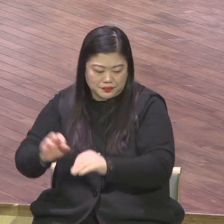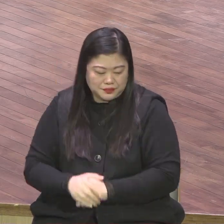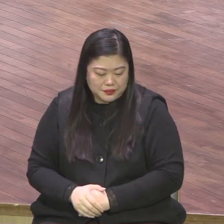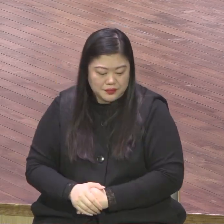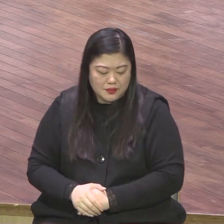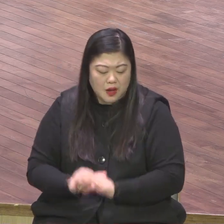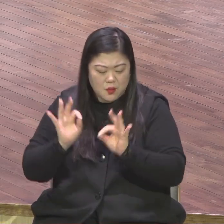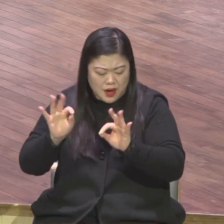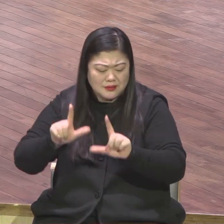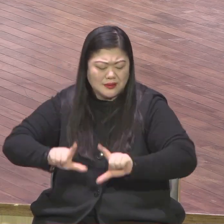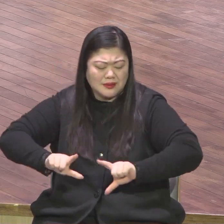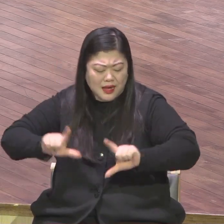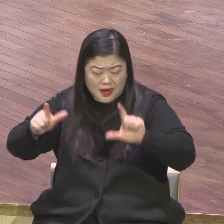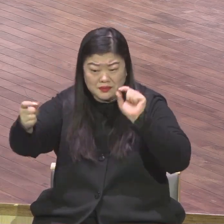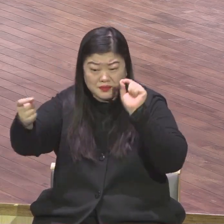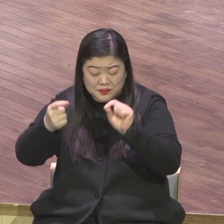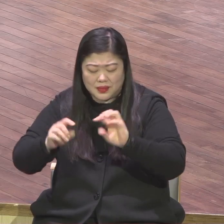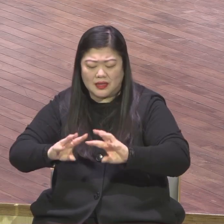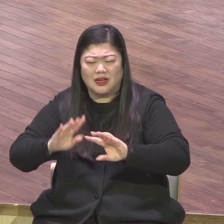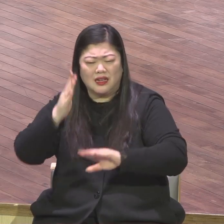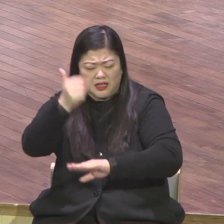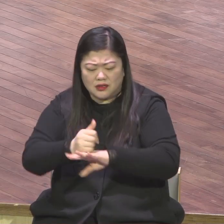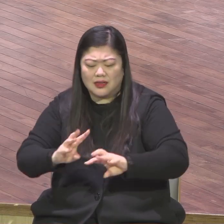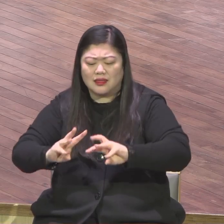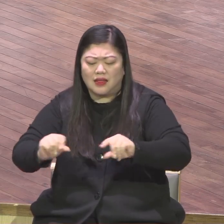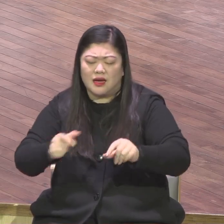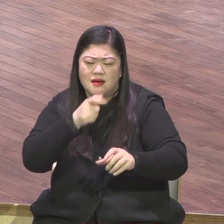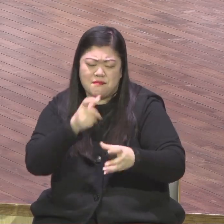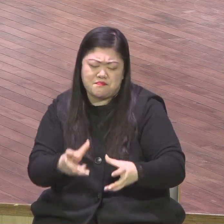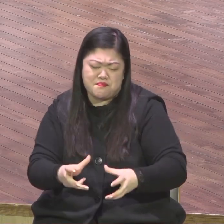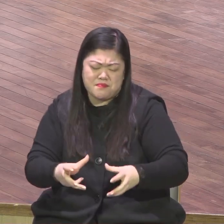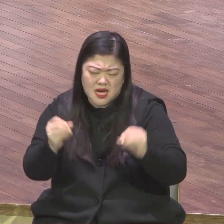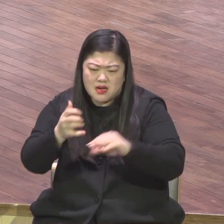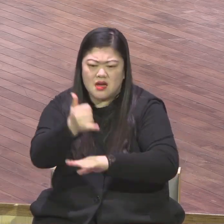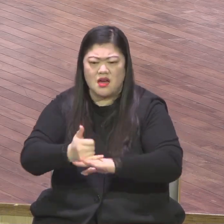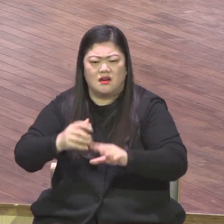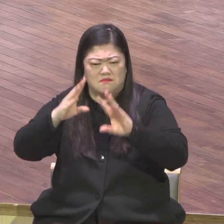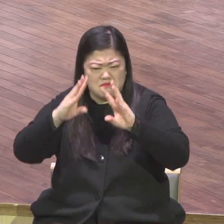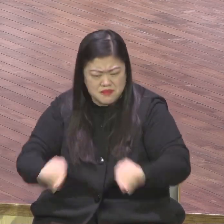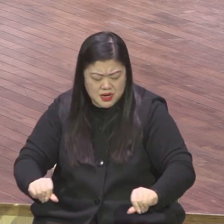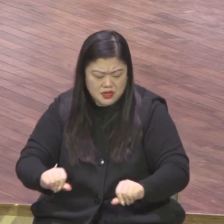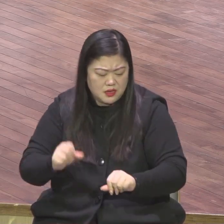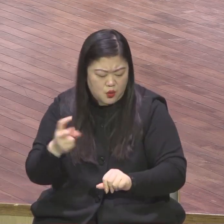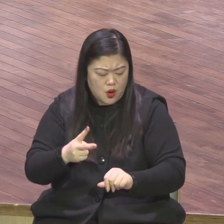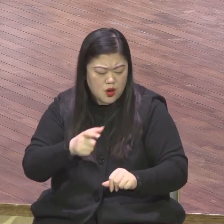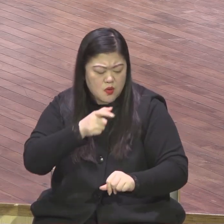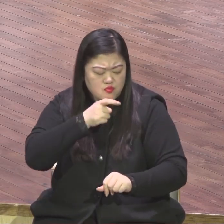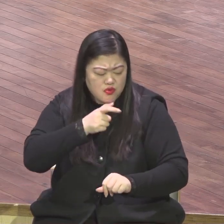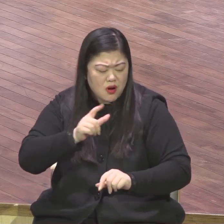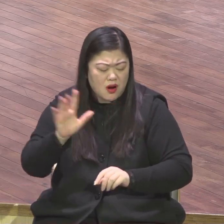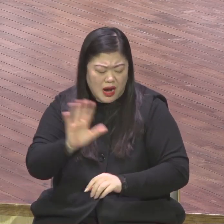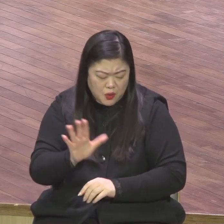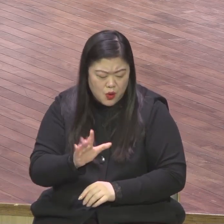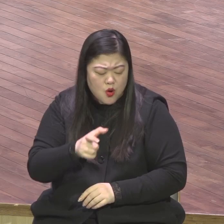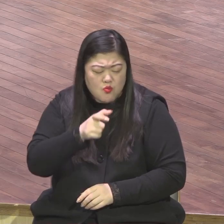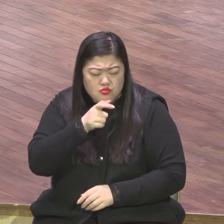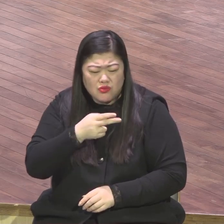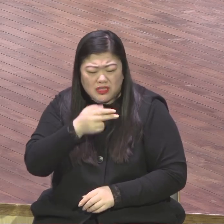내가 기근을 땅에 보내리니 양식이 없어 주림이 아니며 물이 없어 가람이 아니오 여호와의 말씀을 듣지 못한